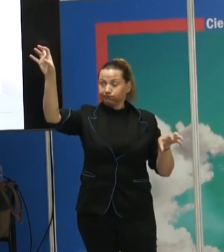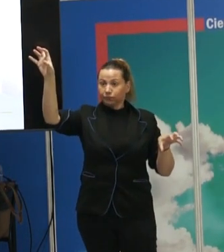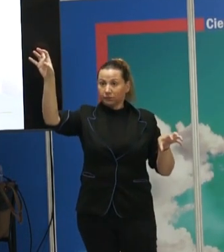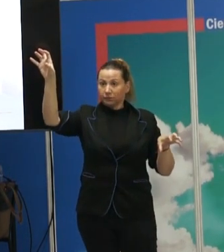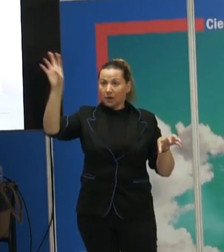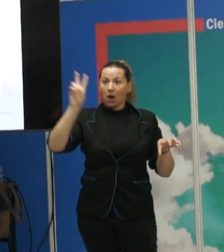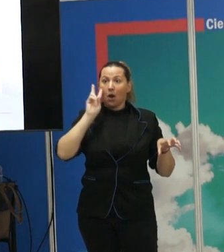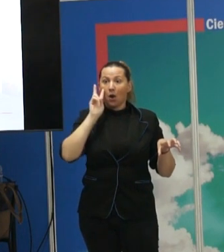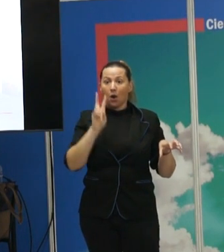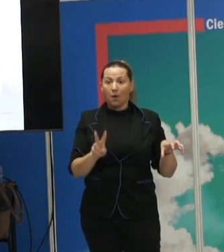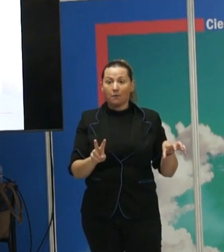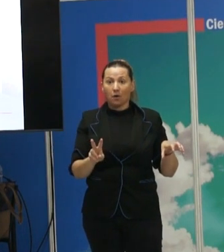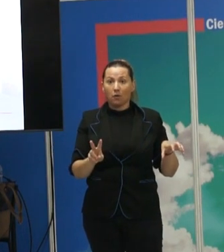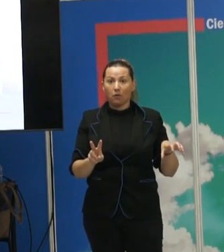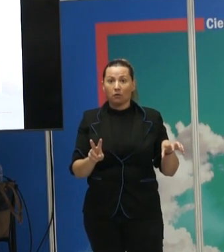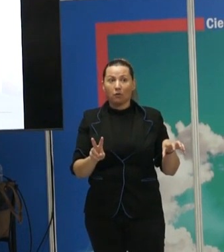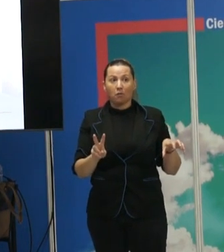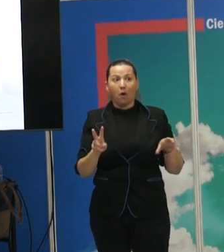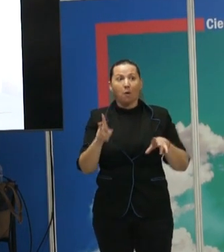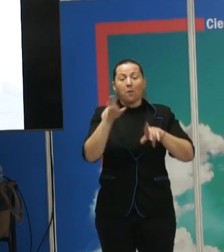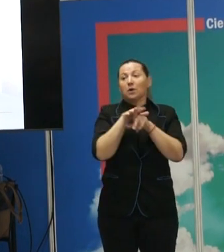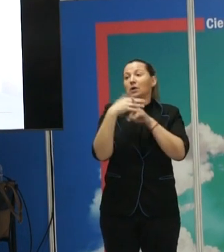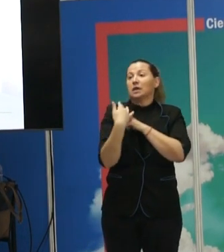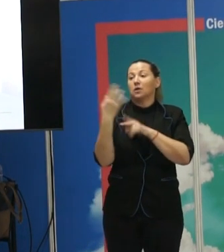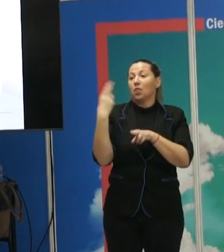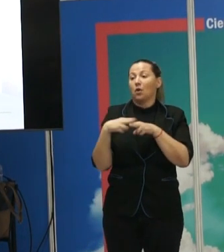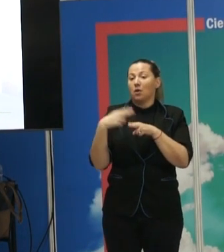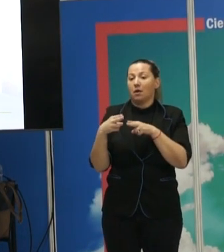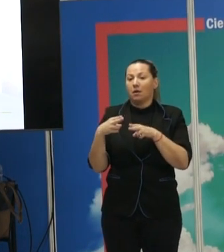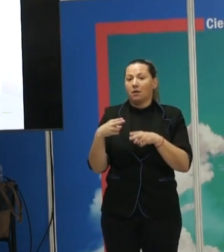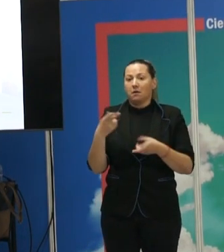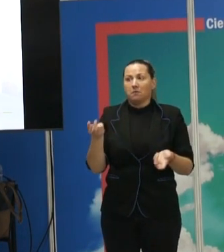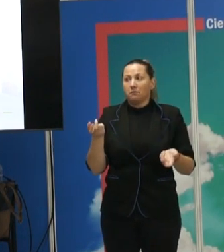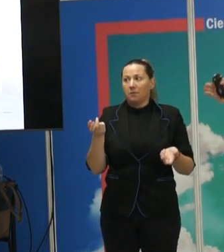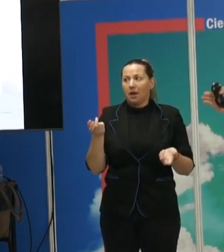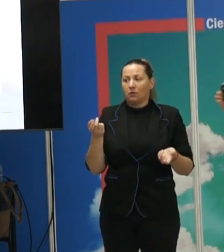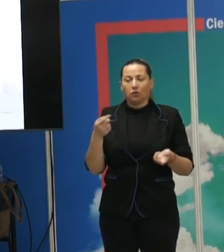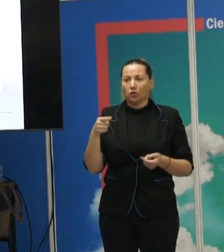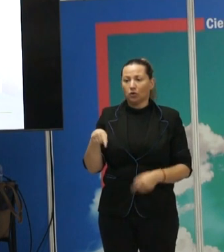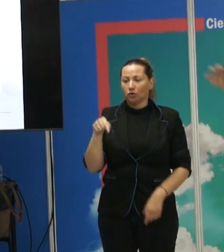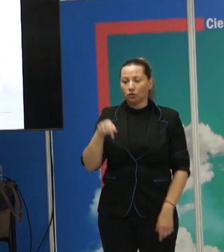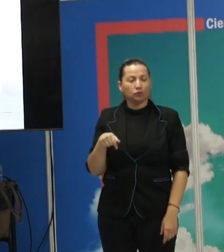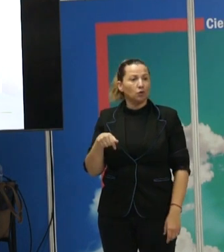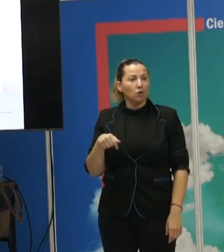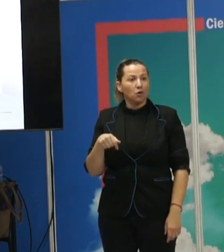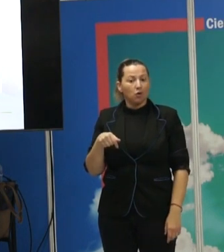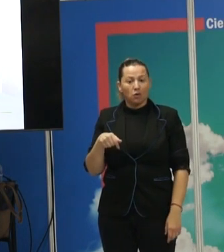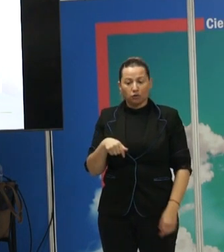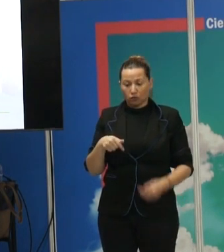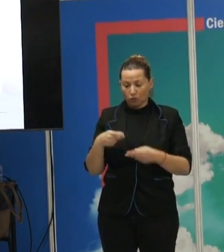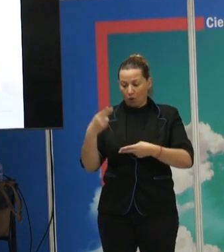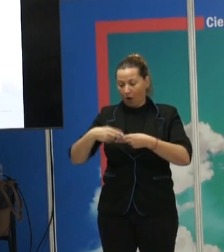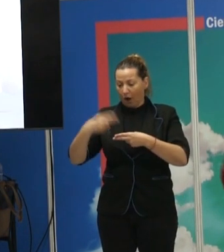configurada por una serie de cuestiones históricas, pero nos parecemos muchísimo. Y tú te pasas la